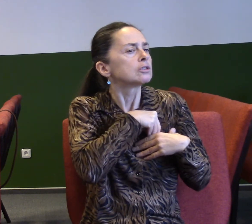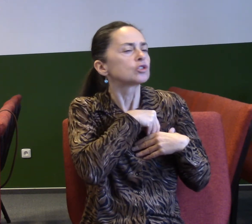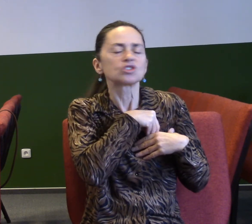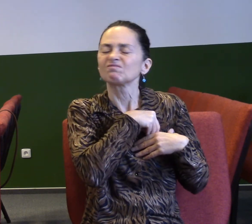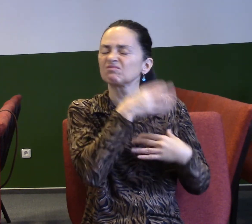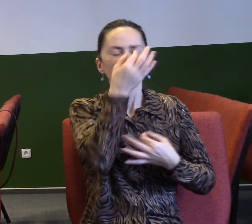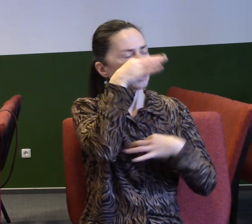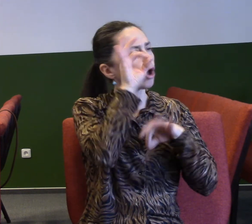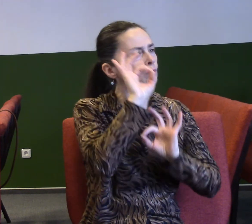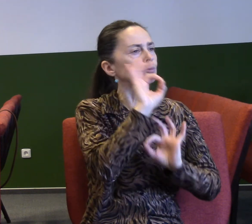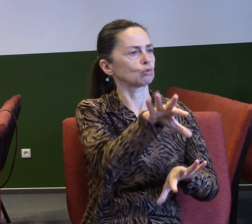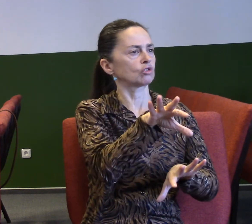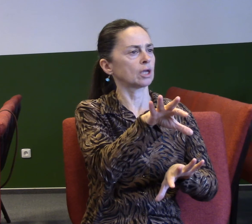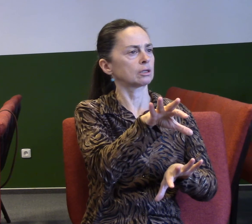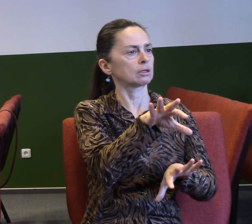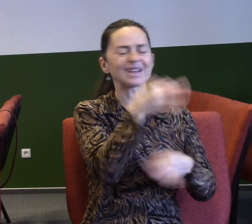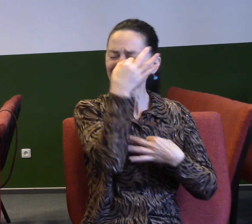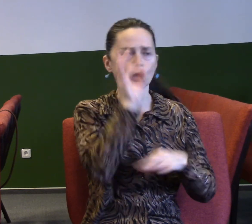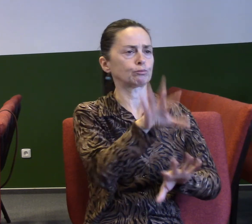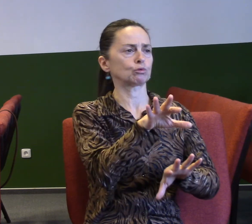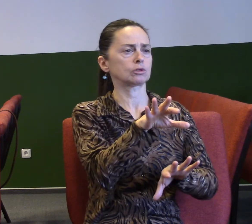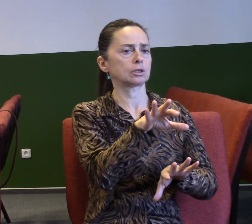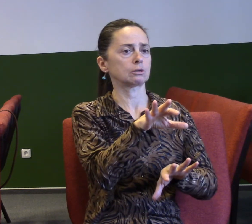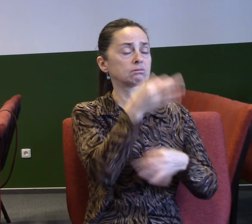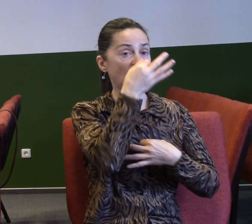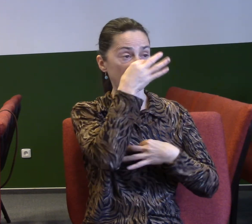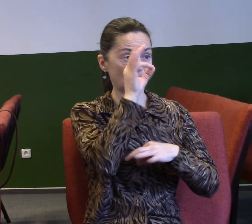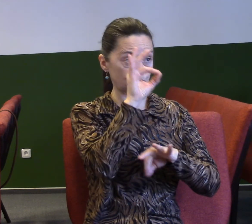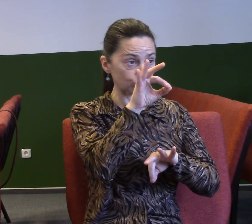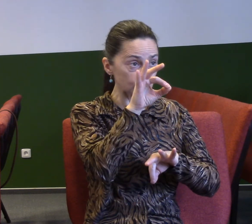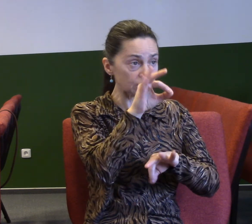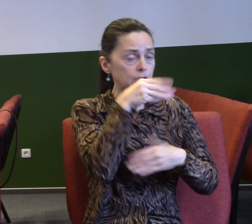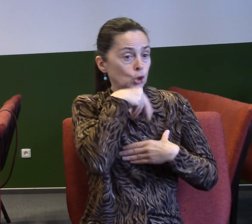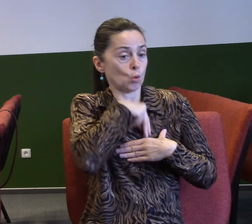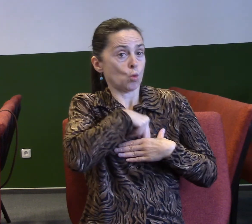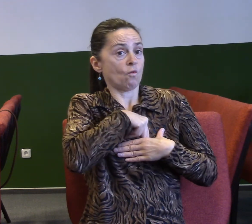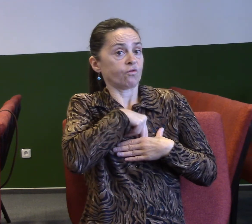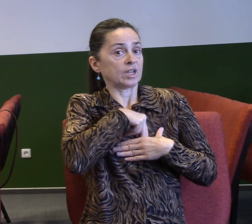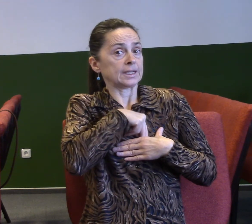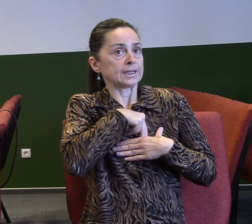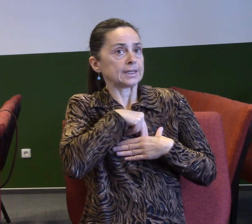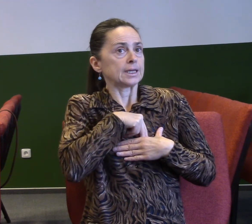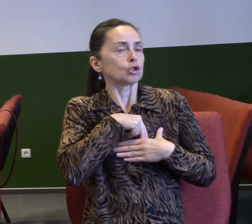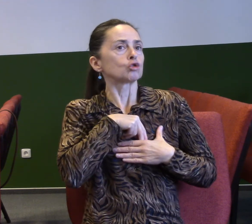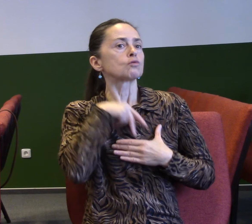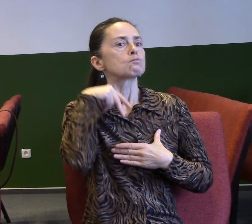A vlastně to neodpuštění způsobuje, že se v nás vytvoří takovéto nastavení, že očekáváme jenom už zlé věci od lidí.